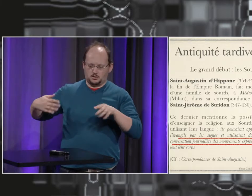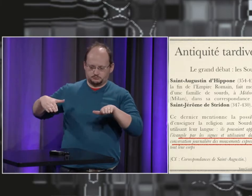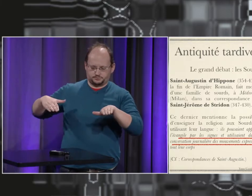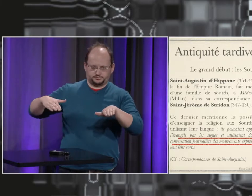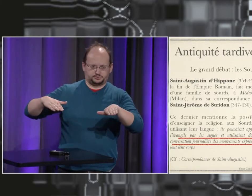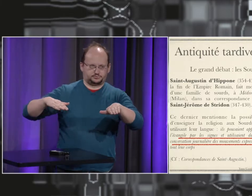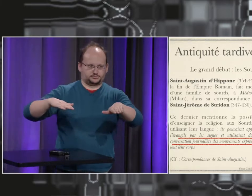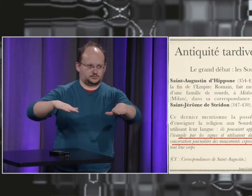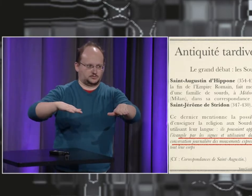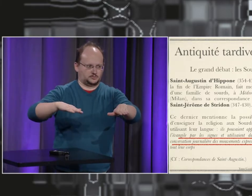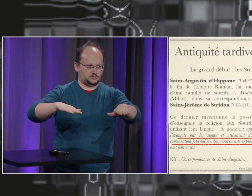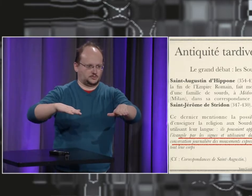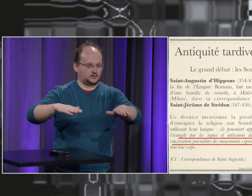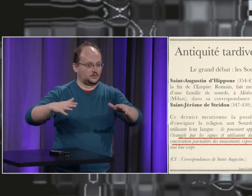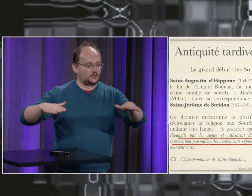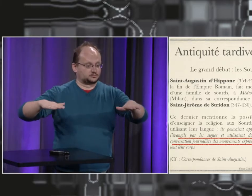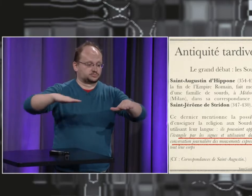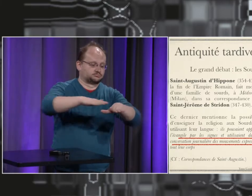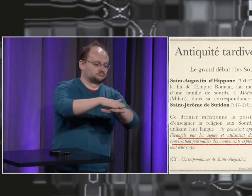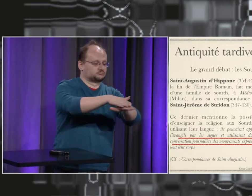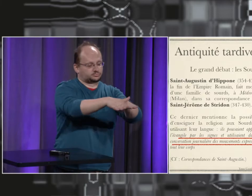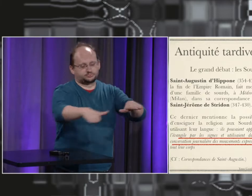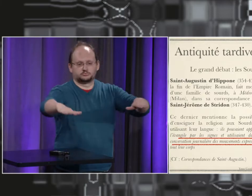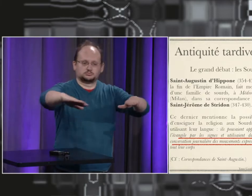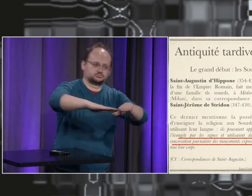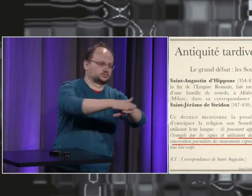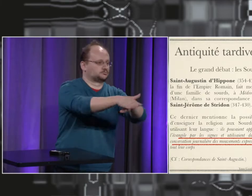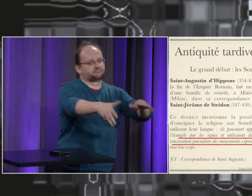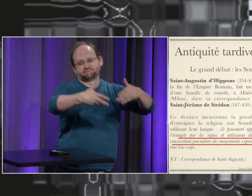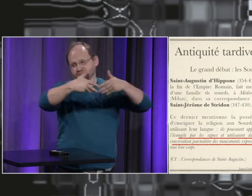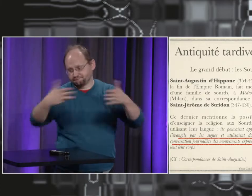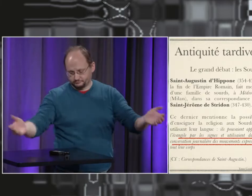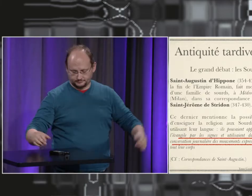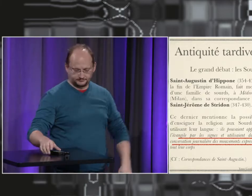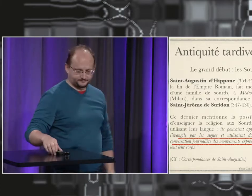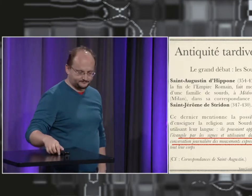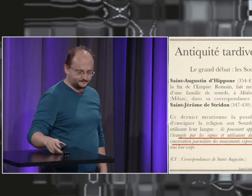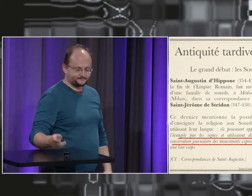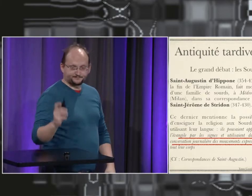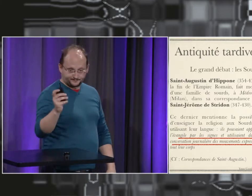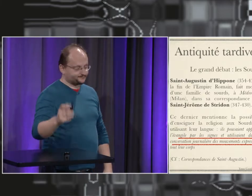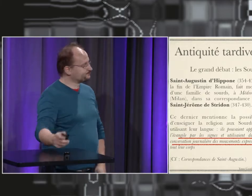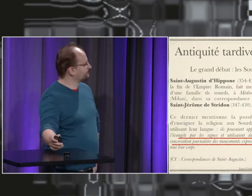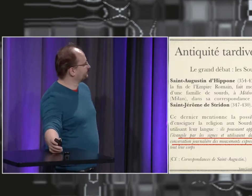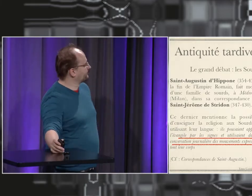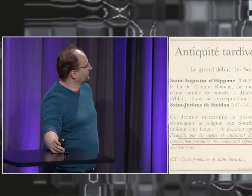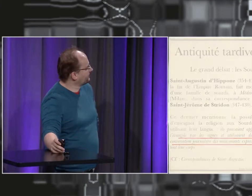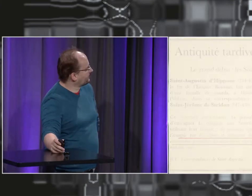d'éducation des sourds avec les signes c'est que la langue des signes a existé que les deux systèmes ont existé ont coexisté se sont croisés se sont influencés